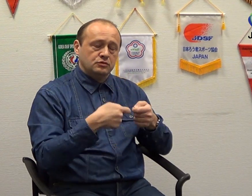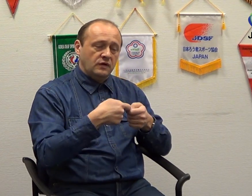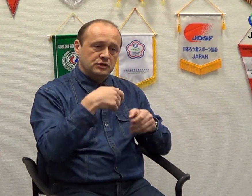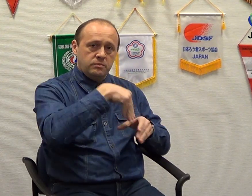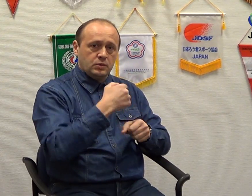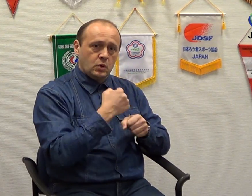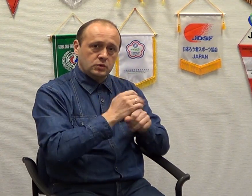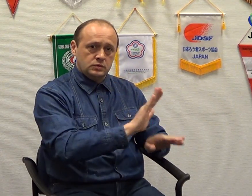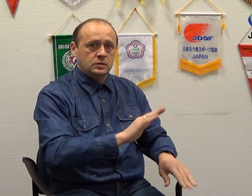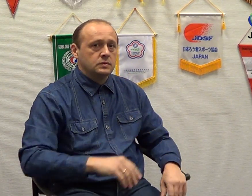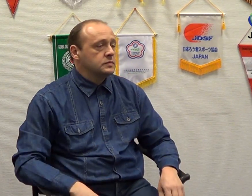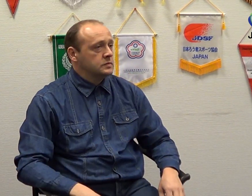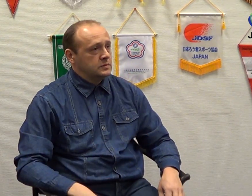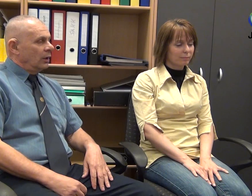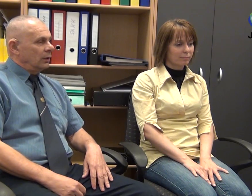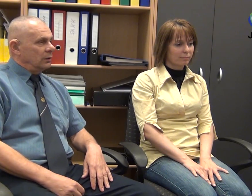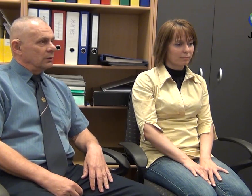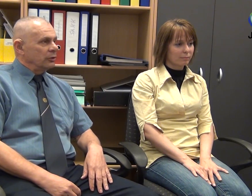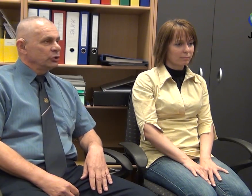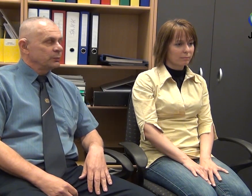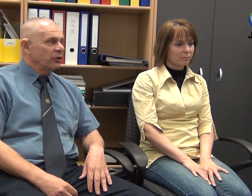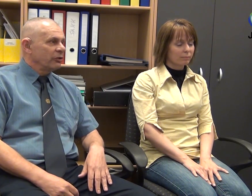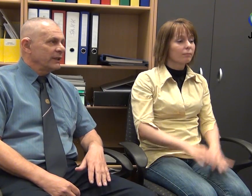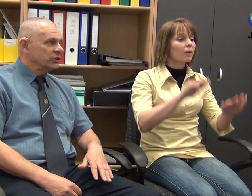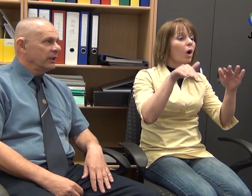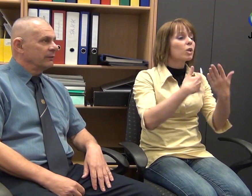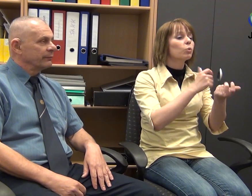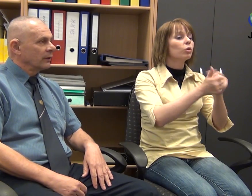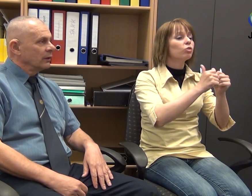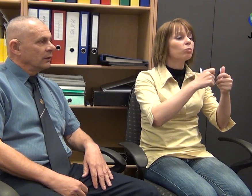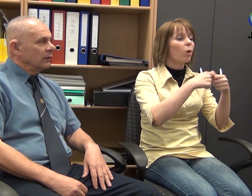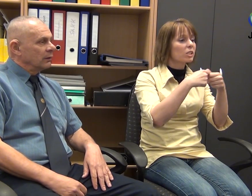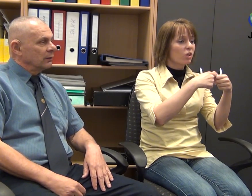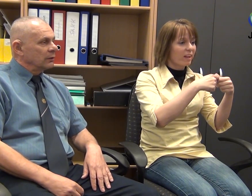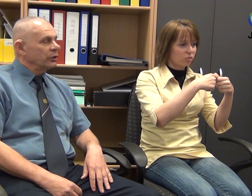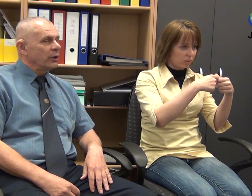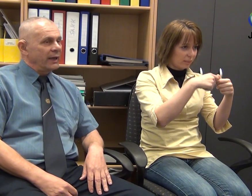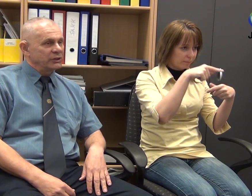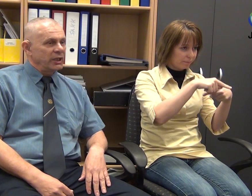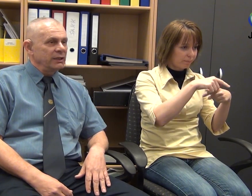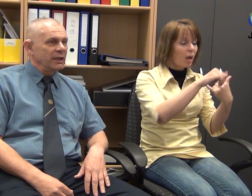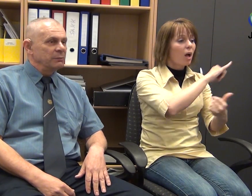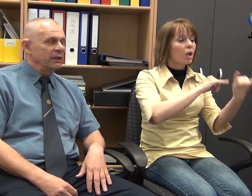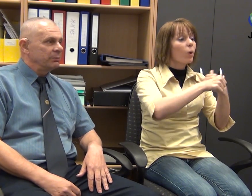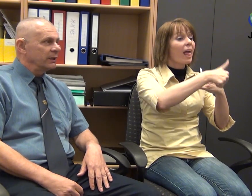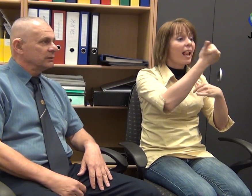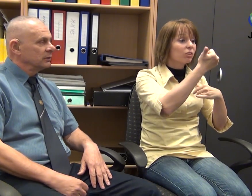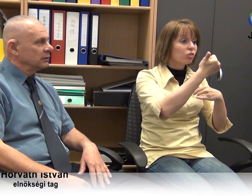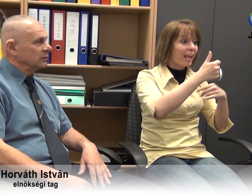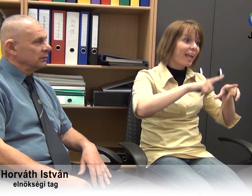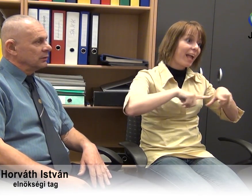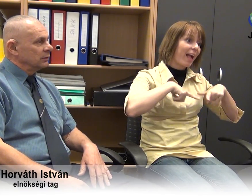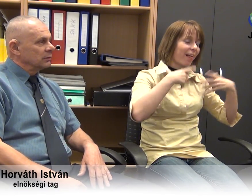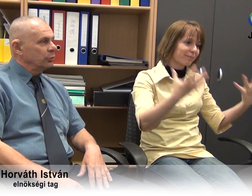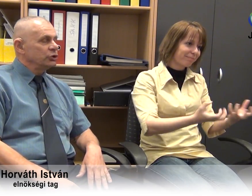a sportszövetségben. Az új sportszövetség január 1-én életbe lépett